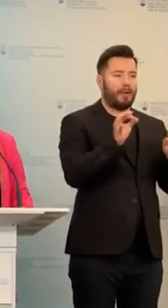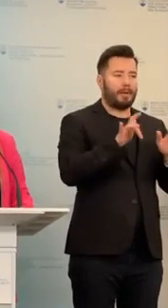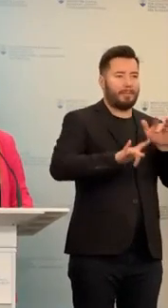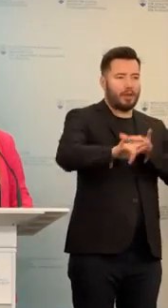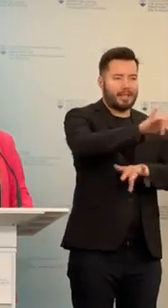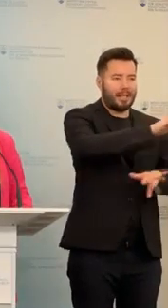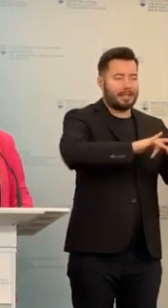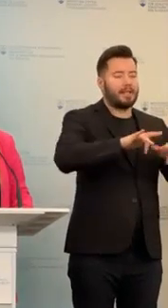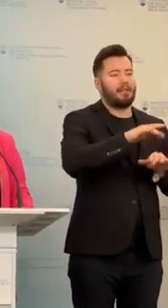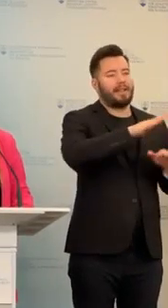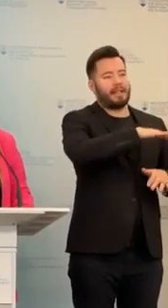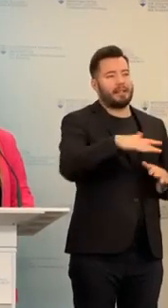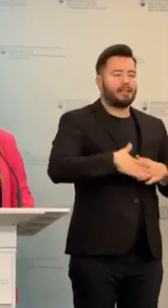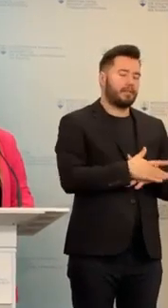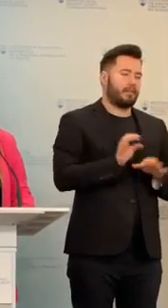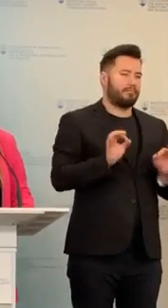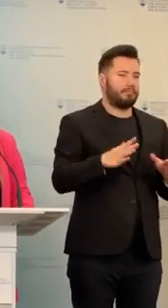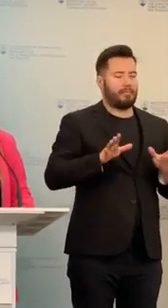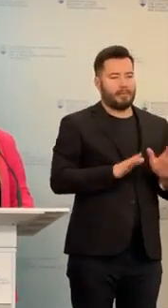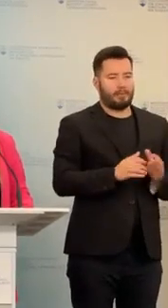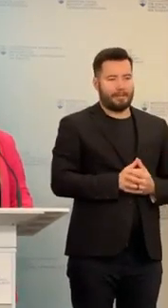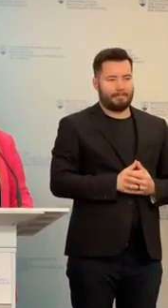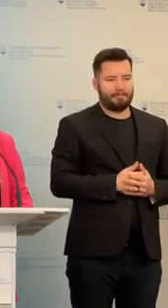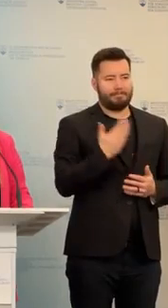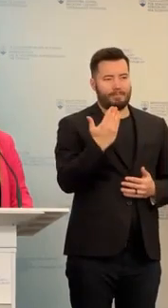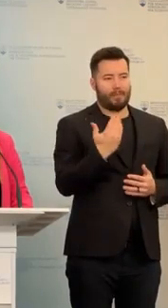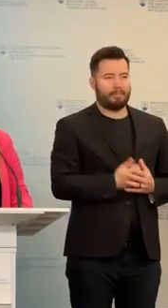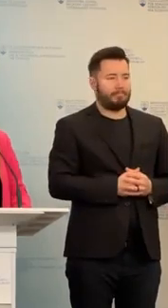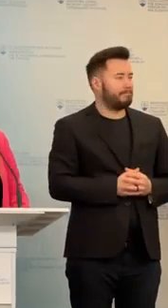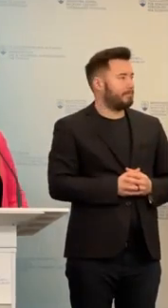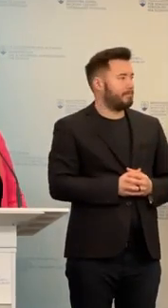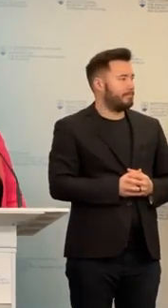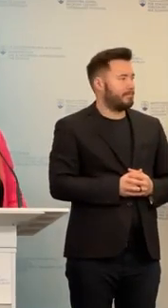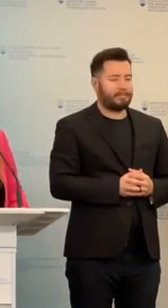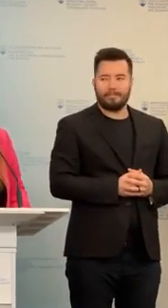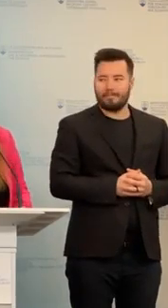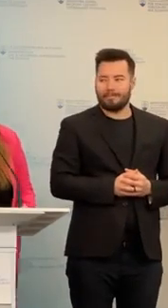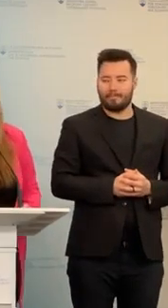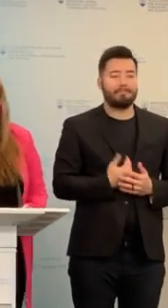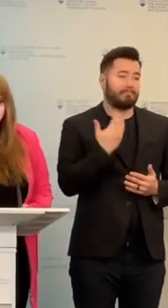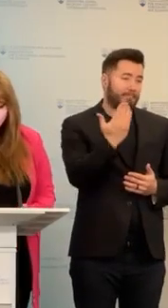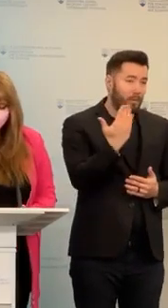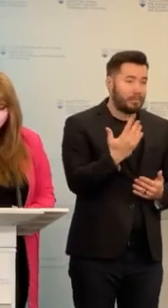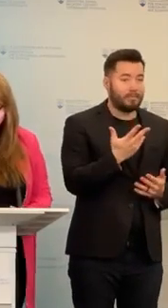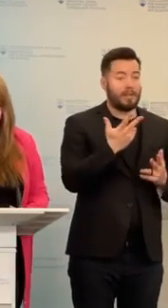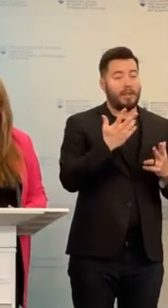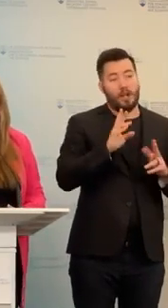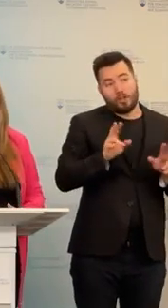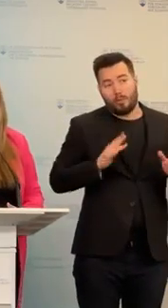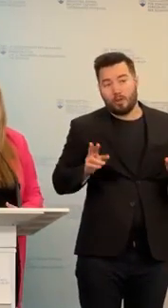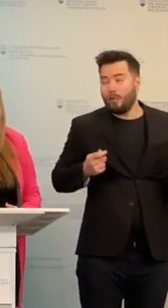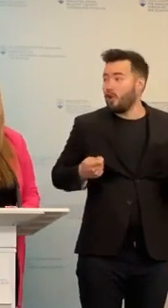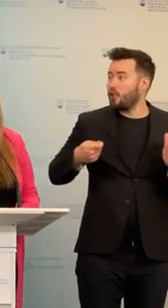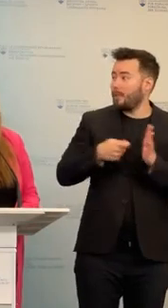cítiť predovšetkým bezpečne. Ďakujem. Ja ďakujem. A môžete doplním pani doktorku